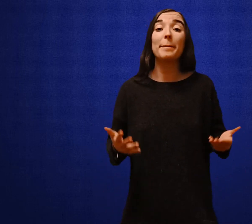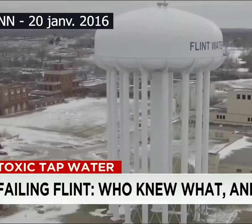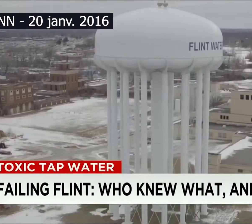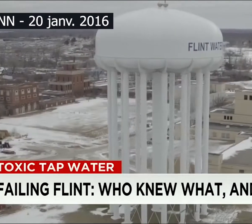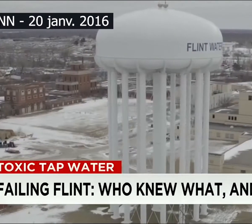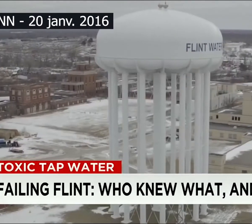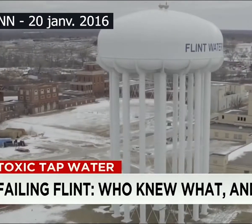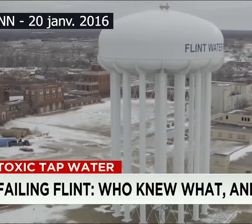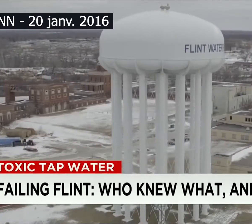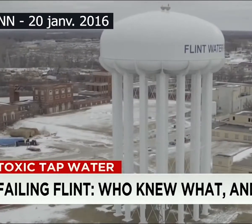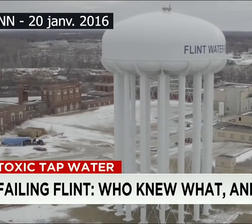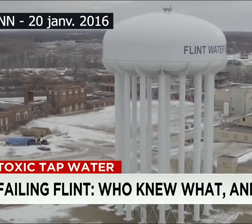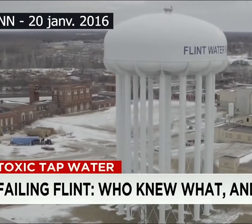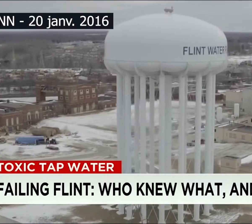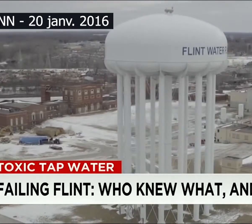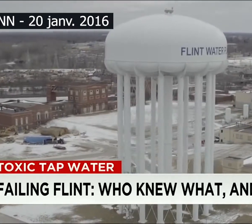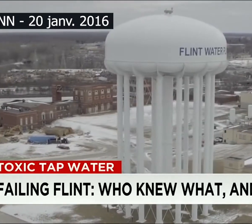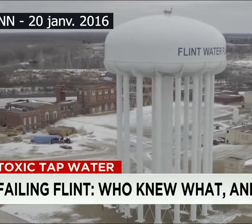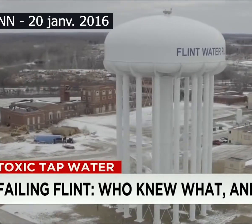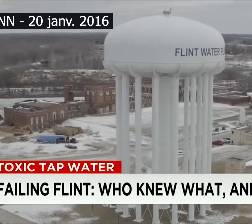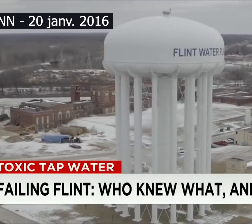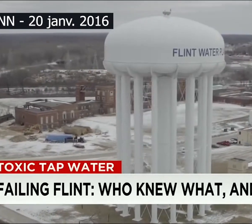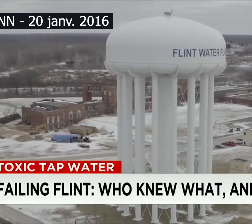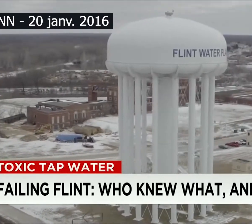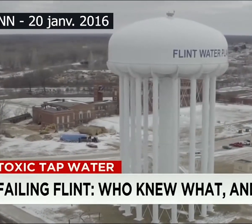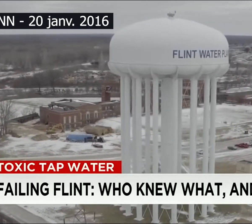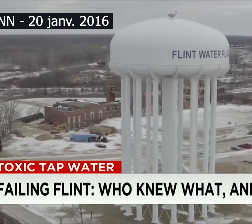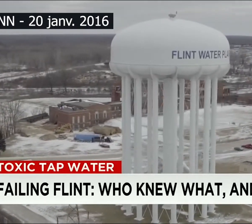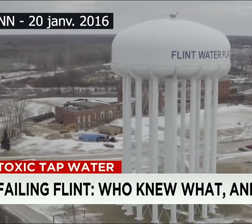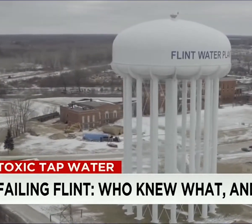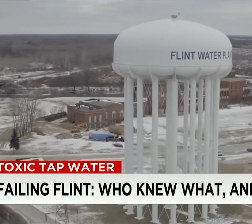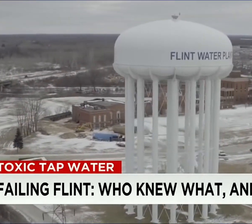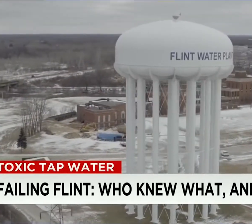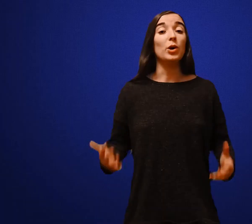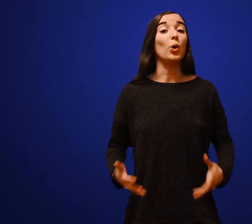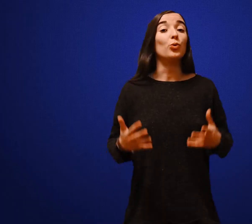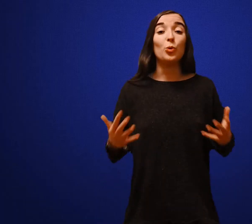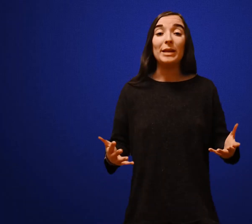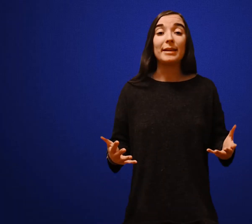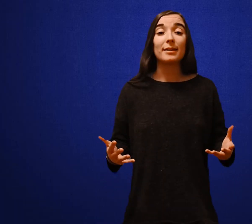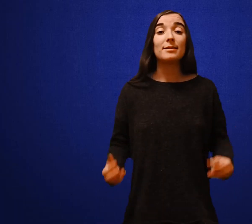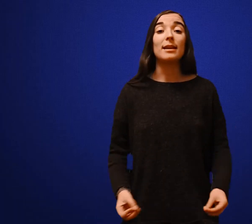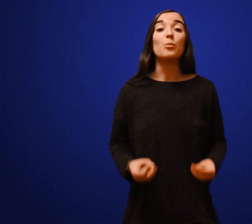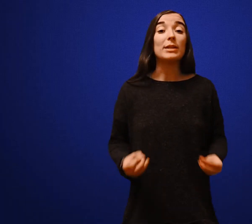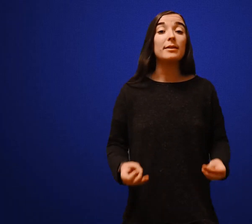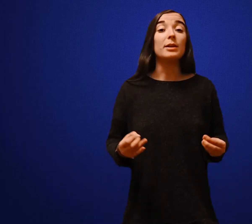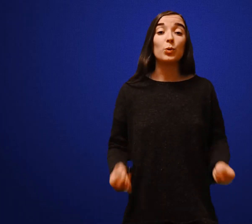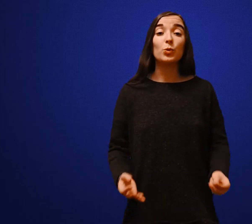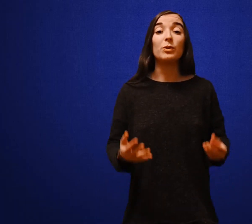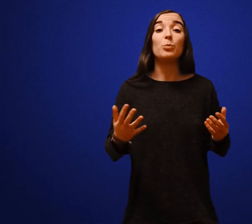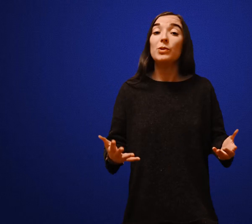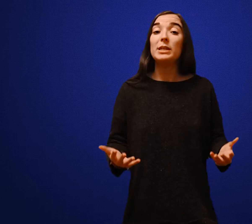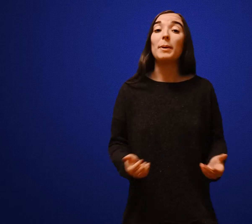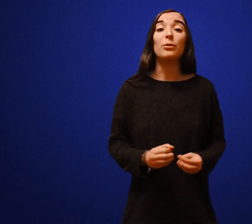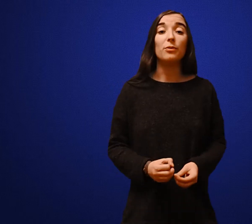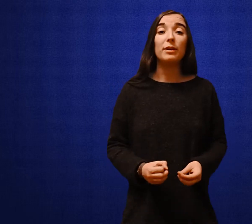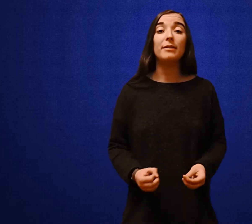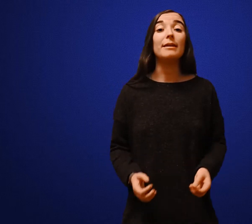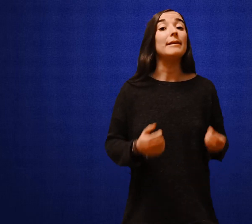prévu pour autant d'habitants L'eau reste beaucoup trop longtemps dans les conduites Et puis, en 2015, la moitié des conduites municipales de Flint étaient